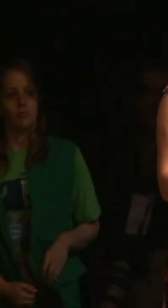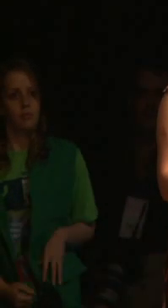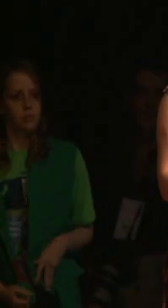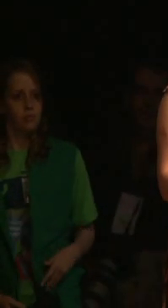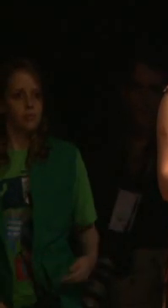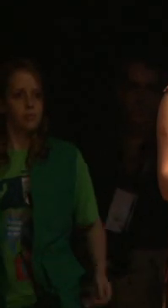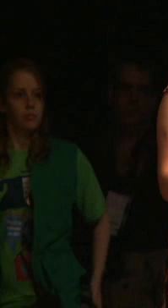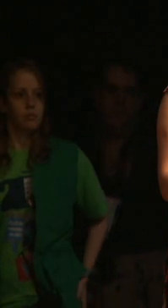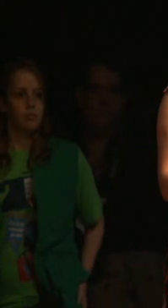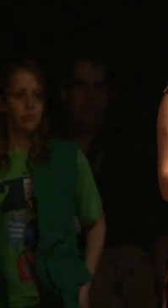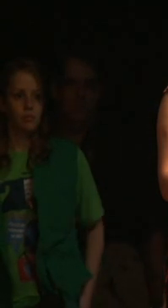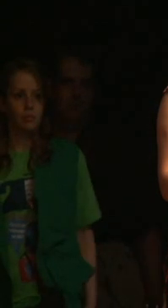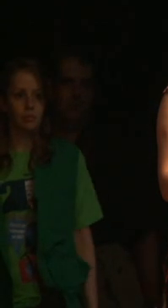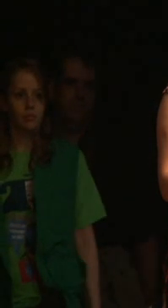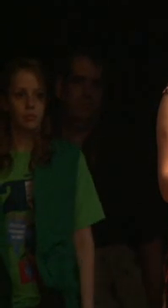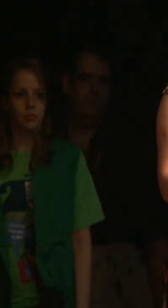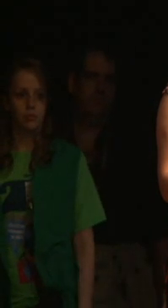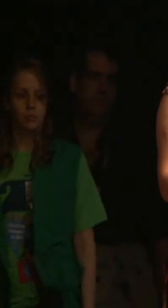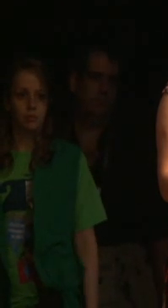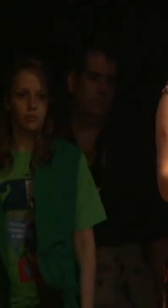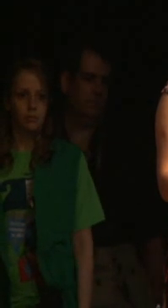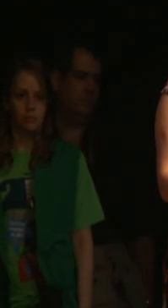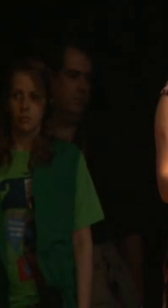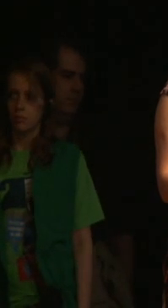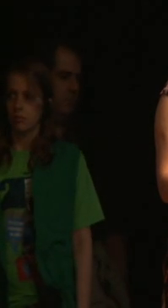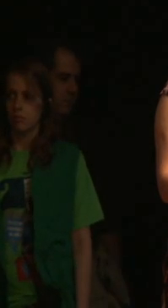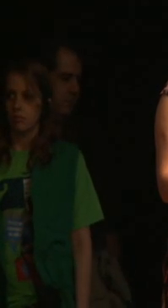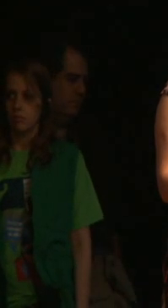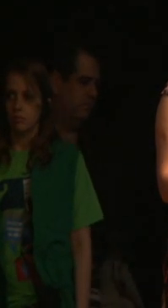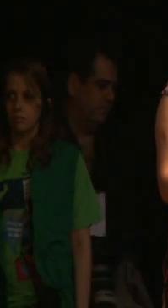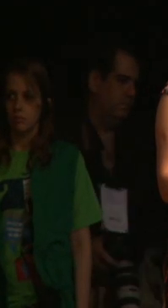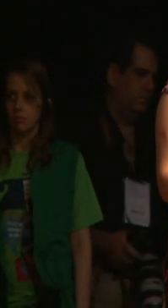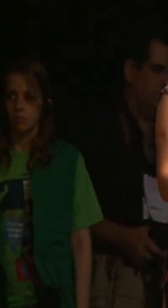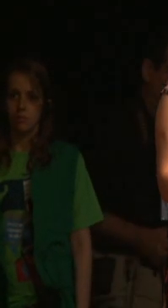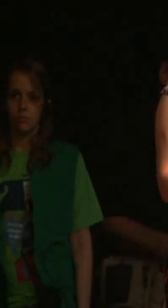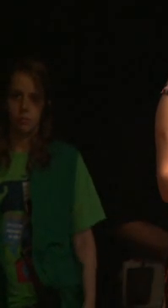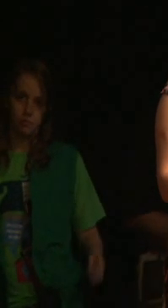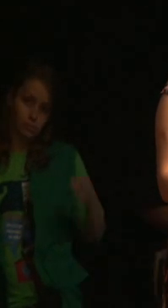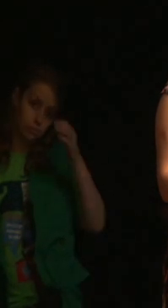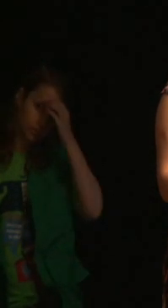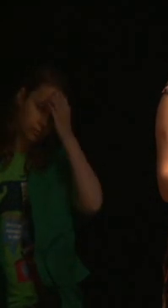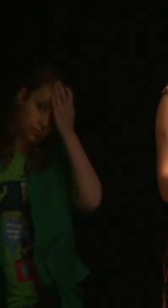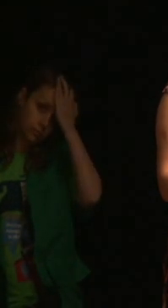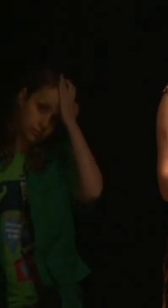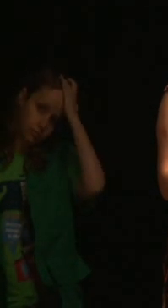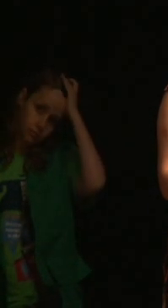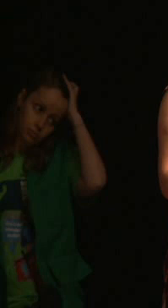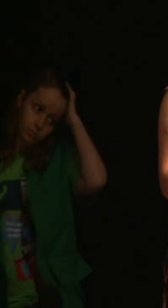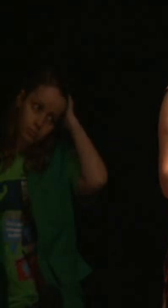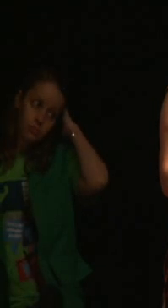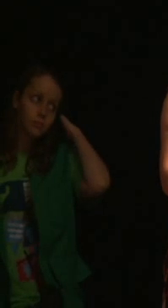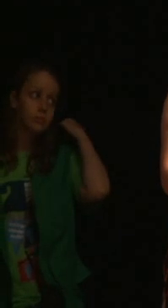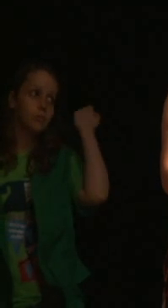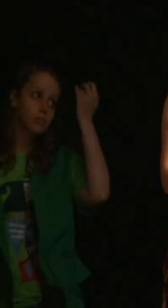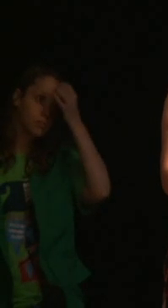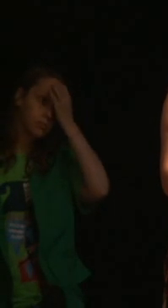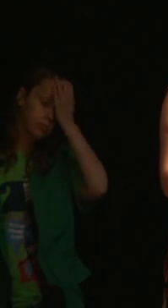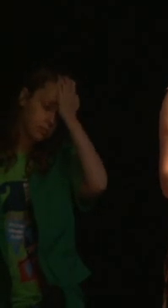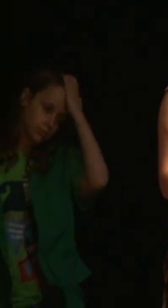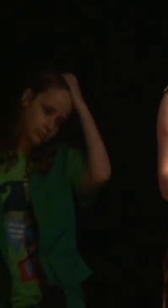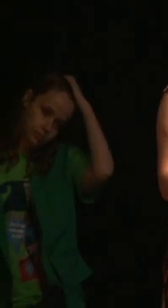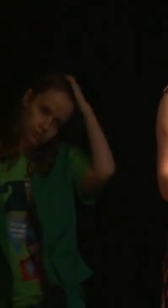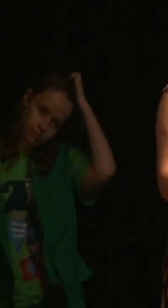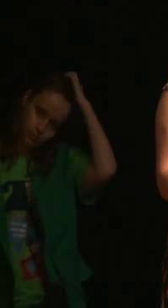sensibilidade de continuarmos nos indagando sobre a injustiça. A injustiça operada contra as pessoas